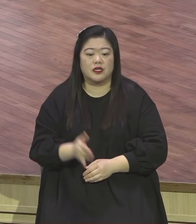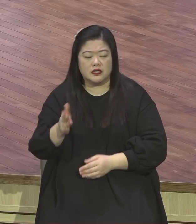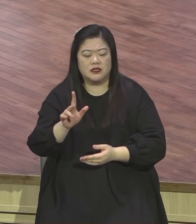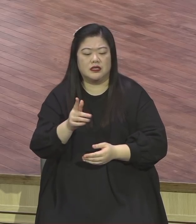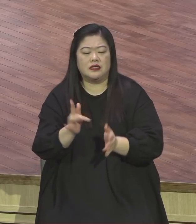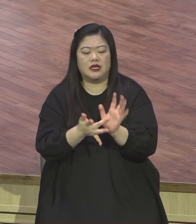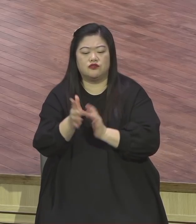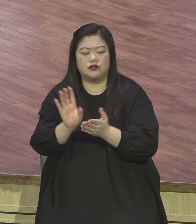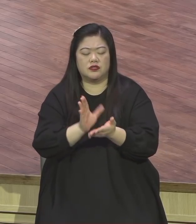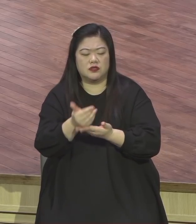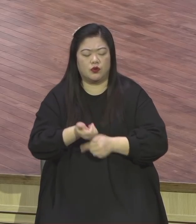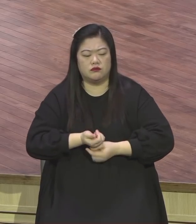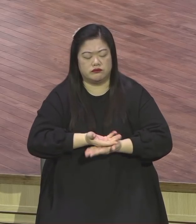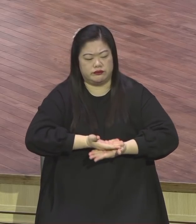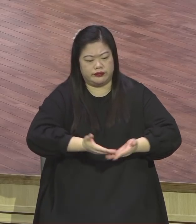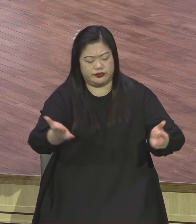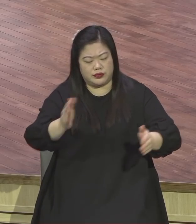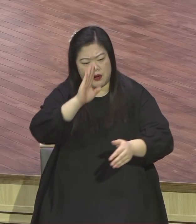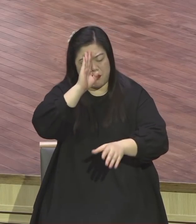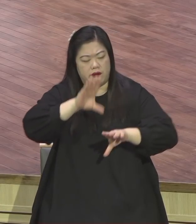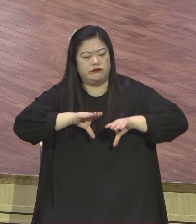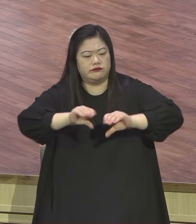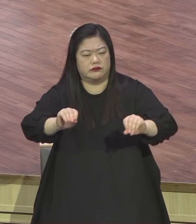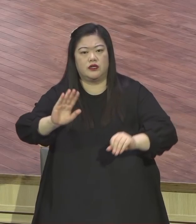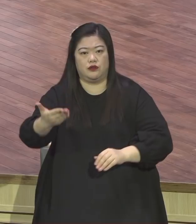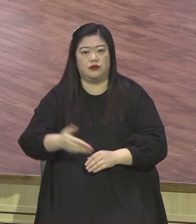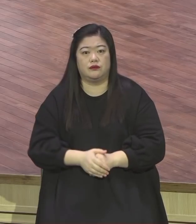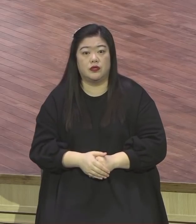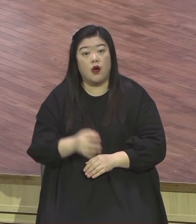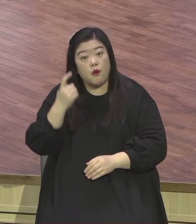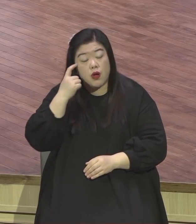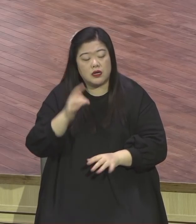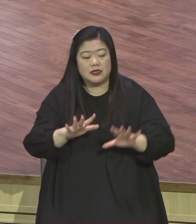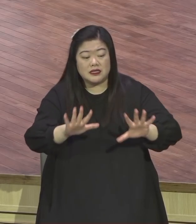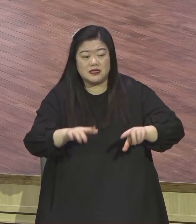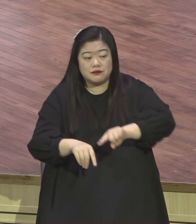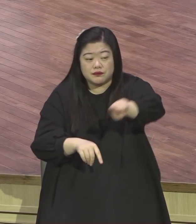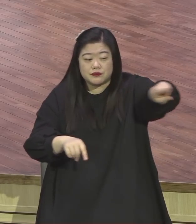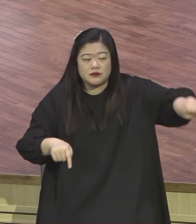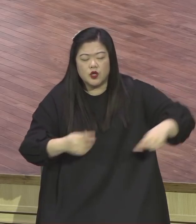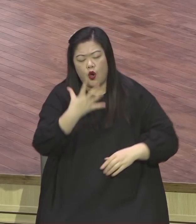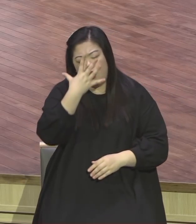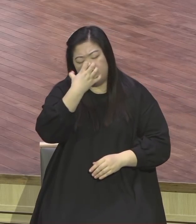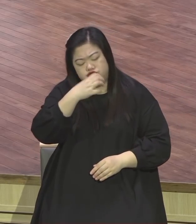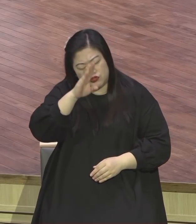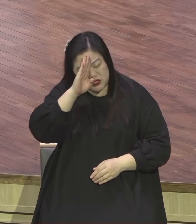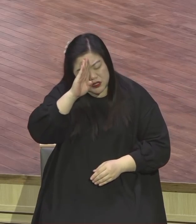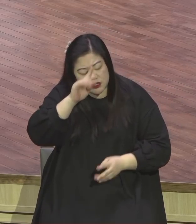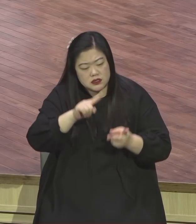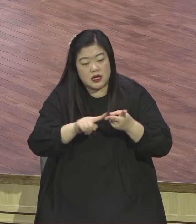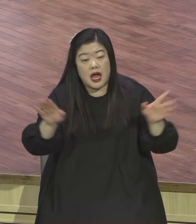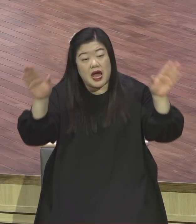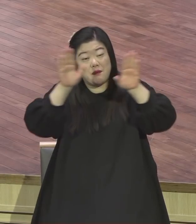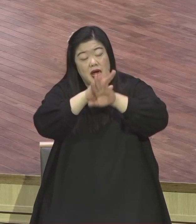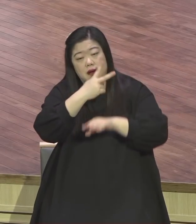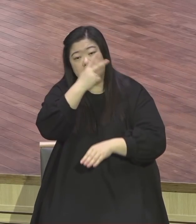있는데요 지금 정신적으로 시장하는 사람들이 너무 많아요 우울증으로 잠 못 자는 사람들이 너무 많아요 우리는 잠잘 시간이 모자랬는데